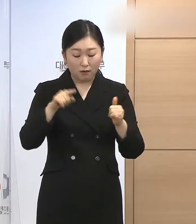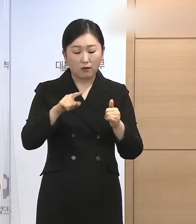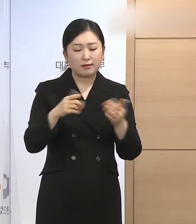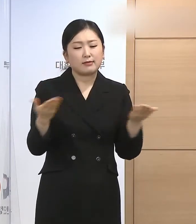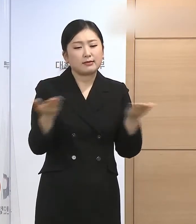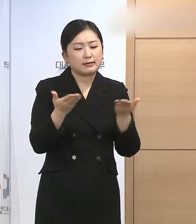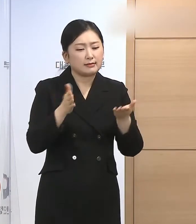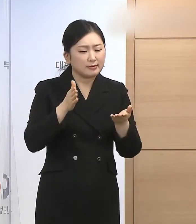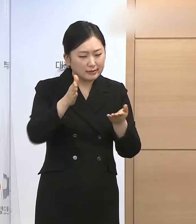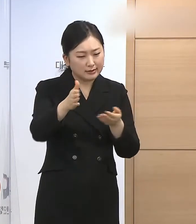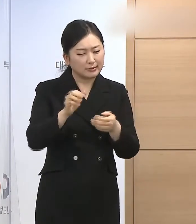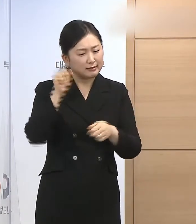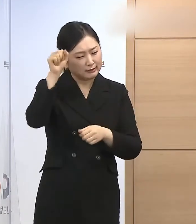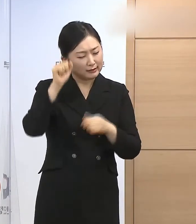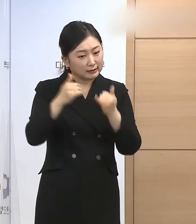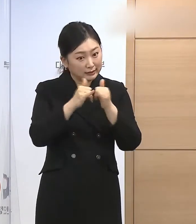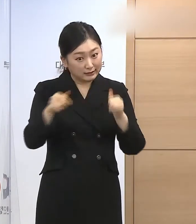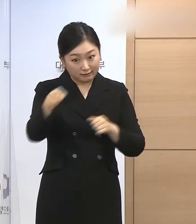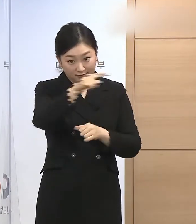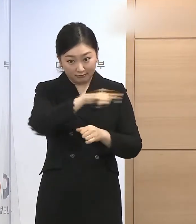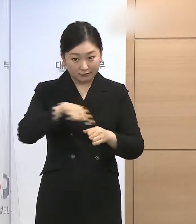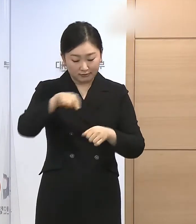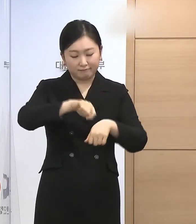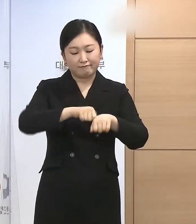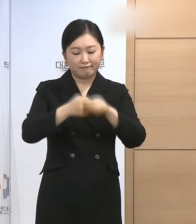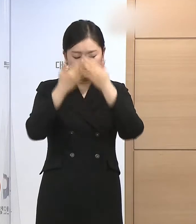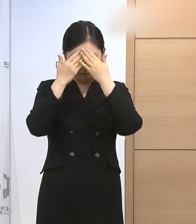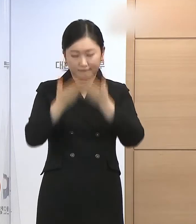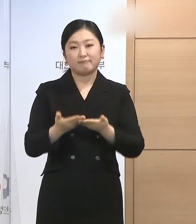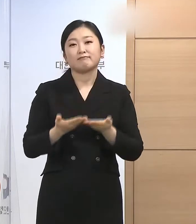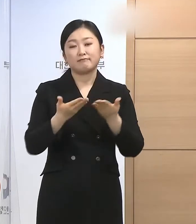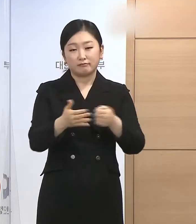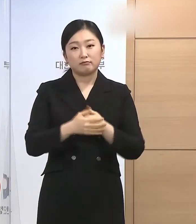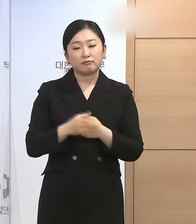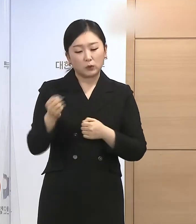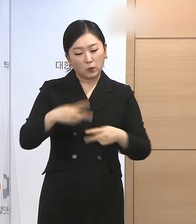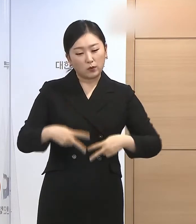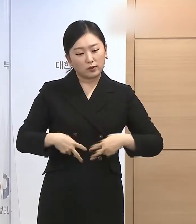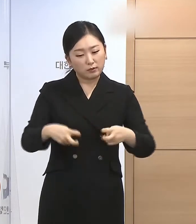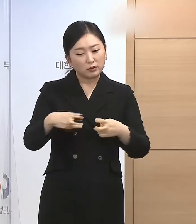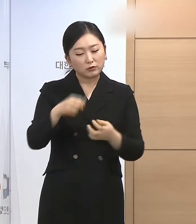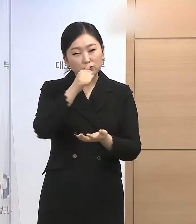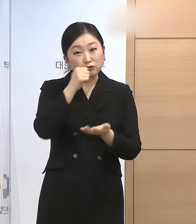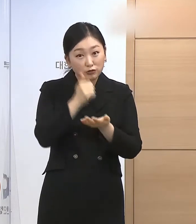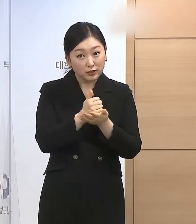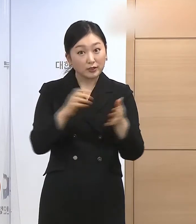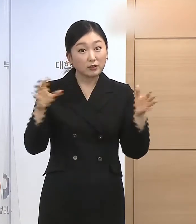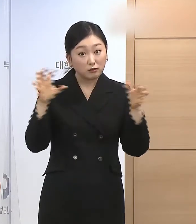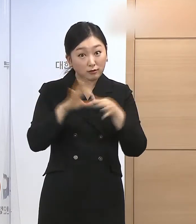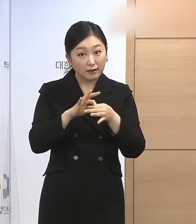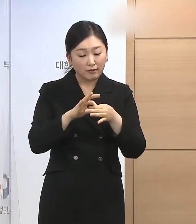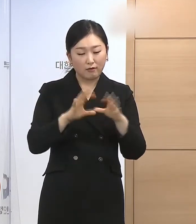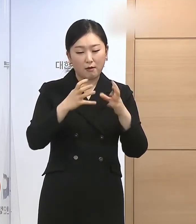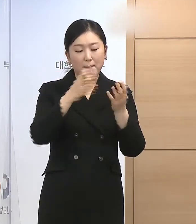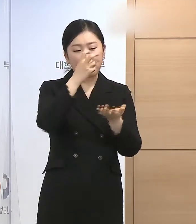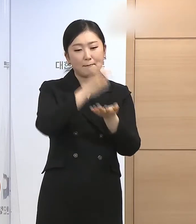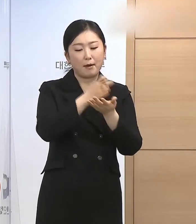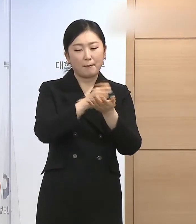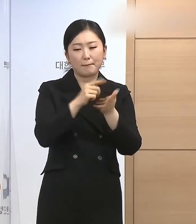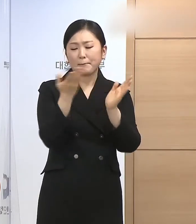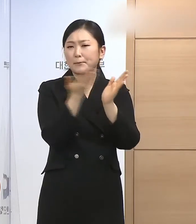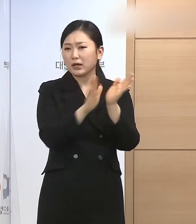차원에서 사면을 실시합니다. 이외에 낙태죄 헌법 불합치 결정 취지를 존중하여 자기